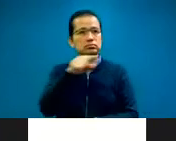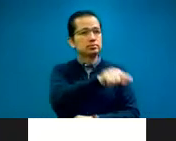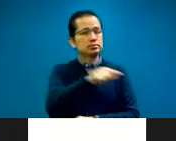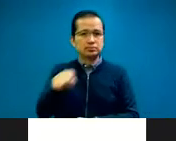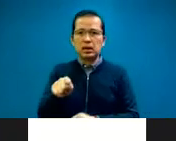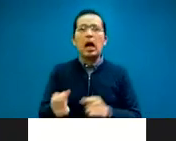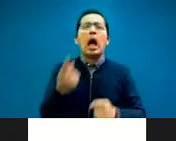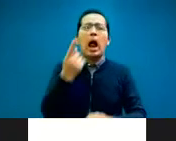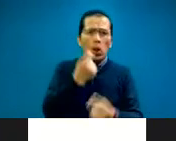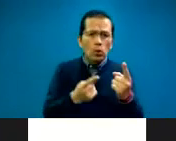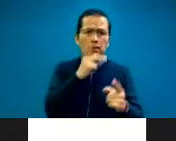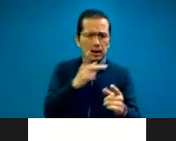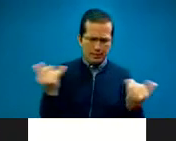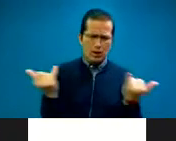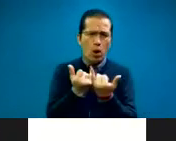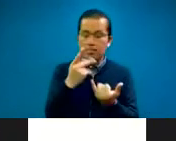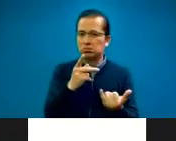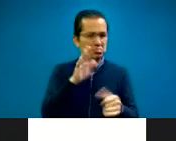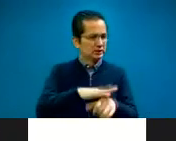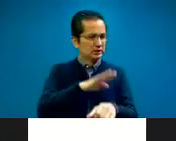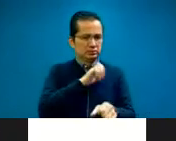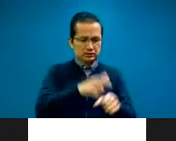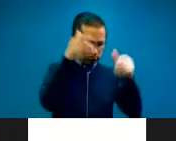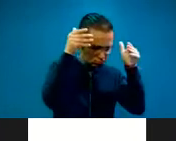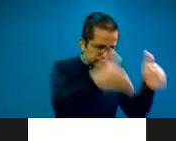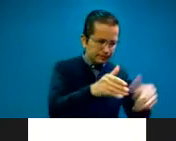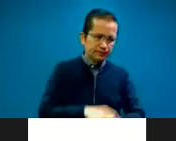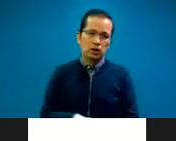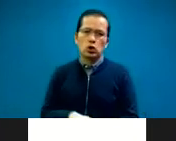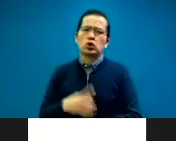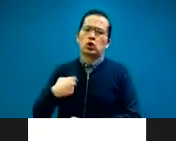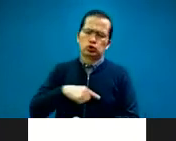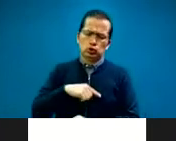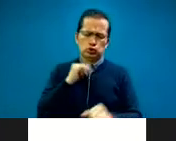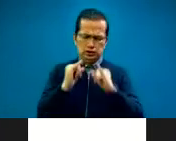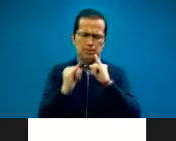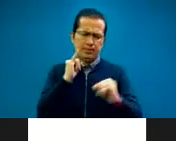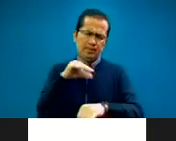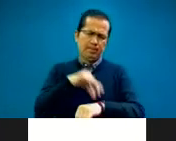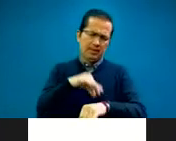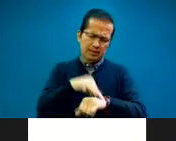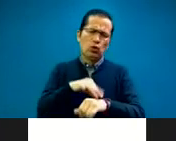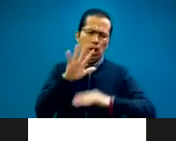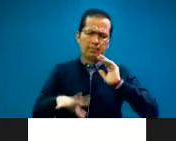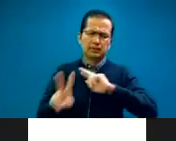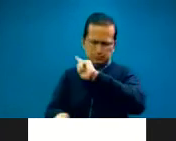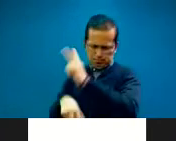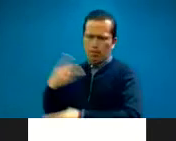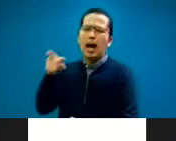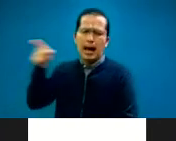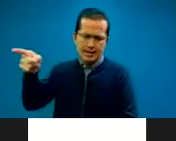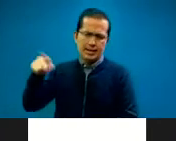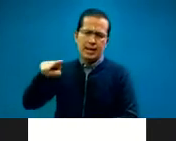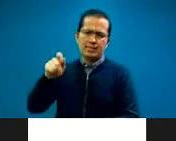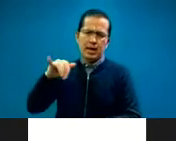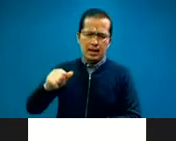como intérpretes médicos asistimos frecuentemente a convenciones de Natalia porque nos interesa aprender más. Y de